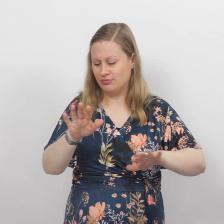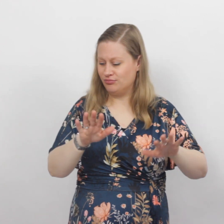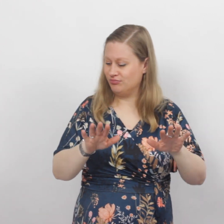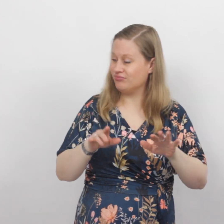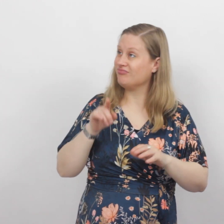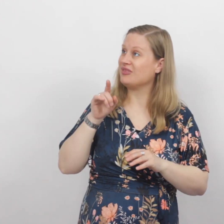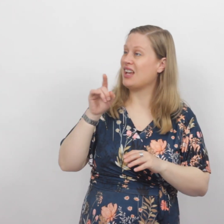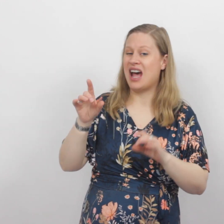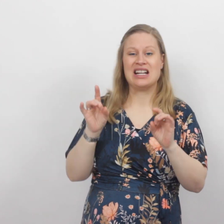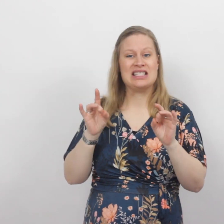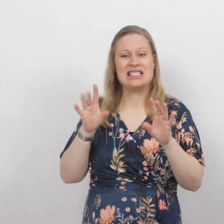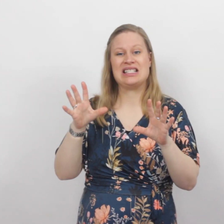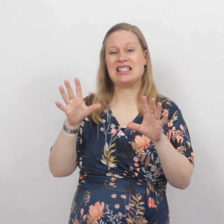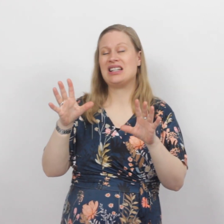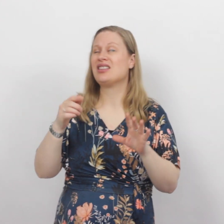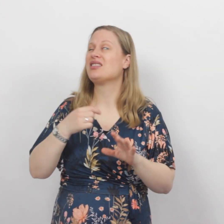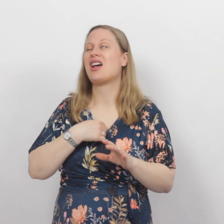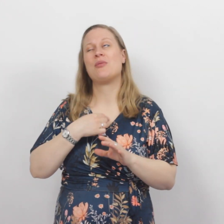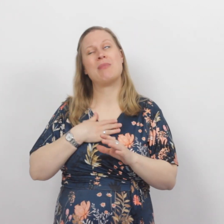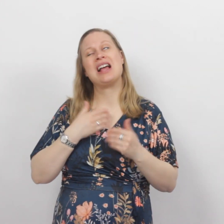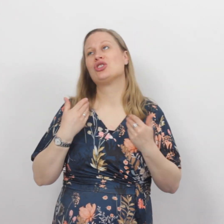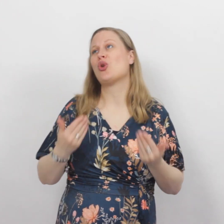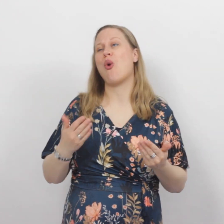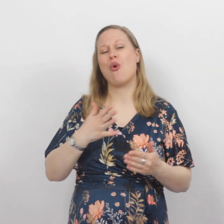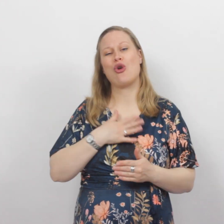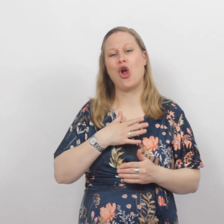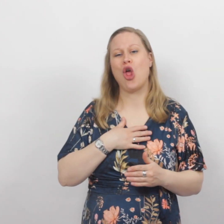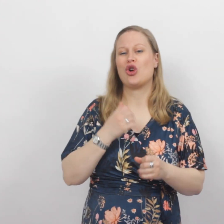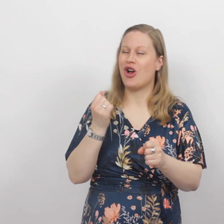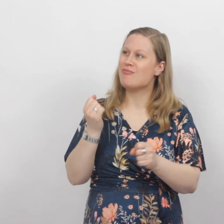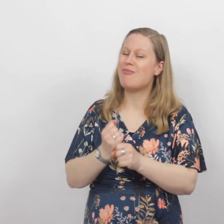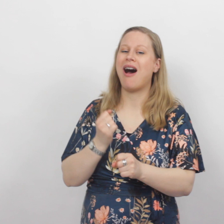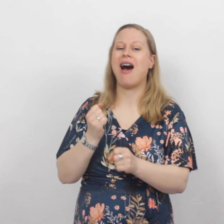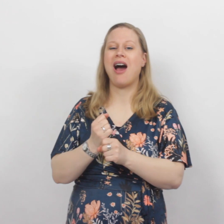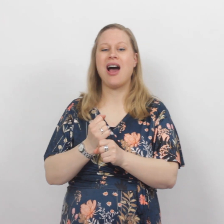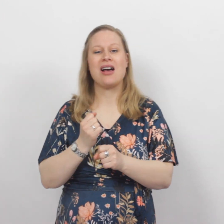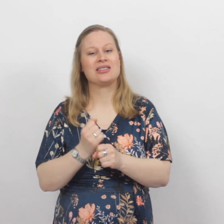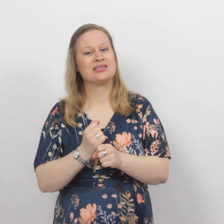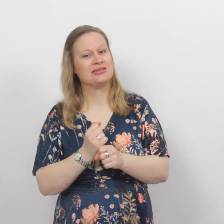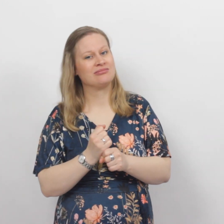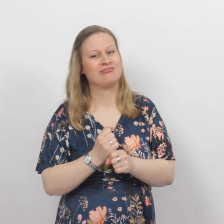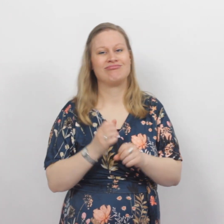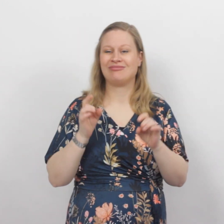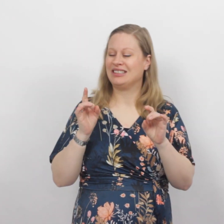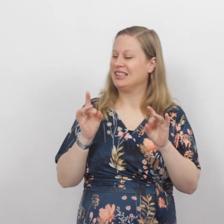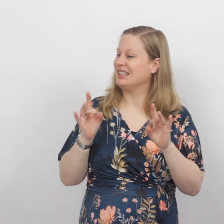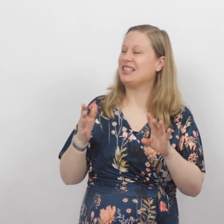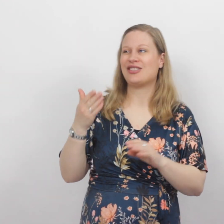Er is niets dat mij zo gelukkig maakt Niets